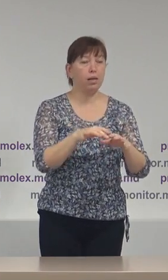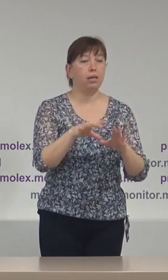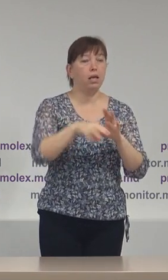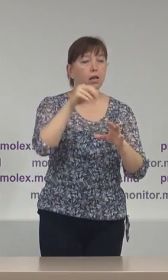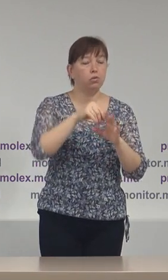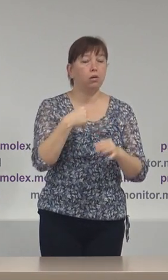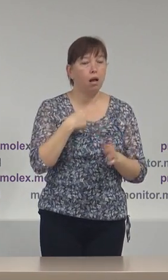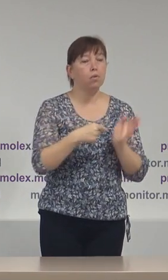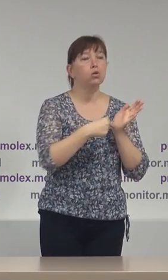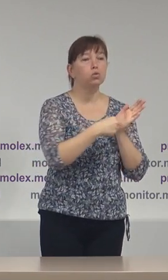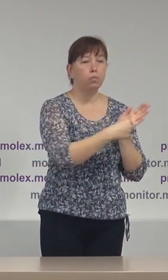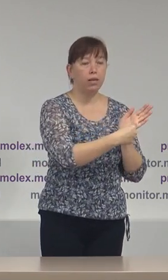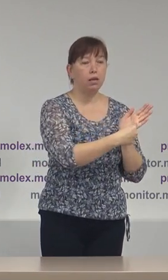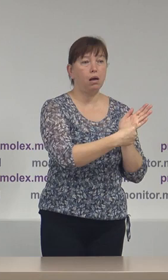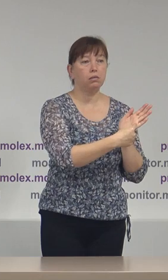Aici am subliniat